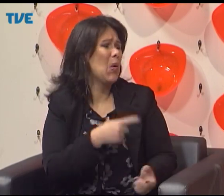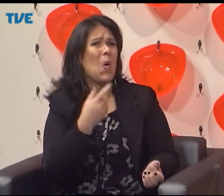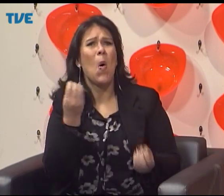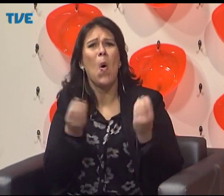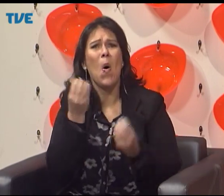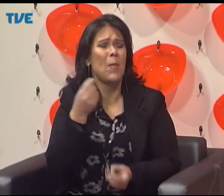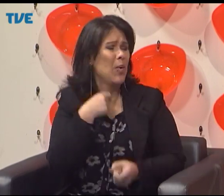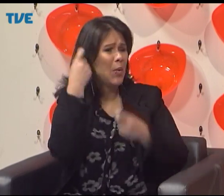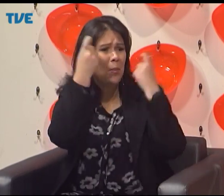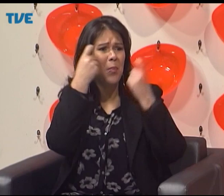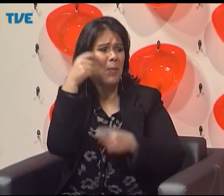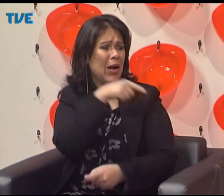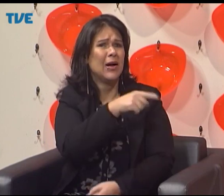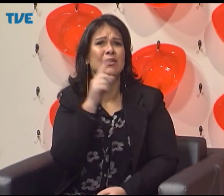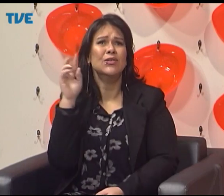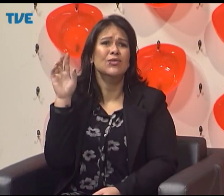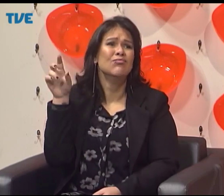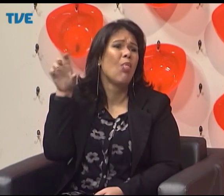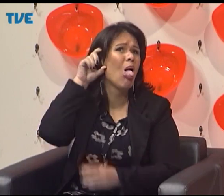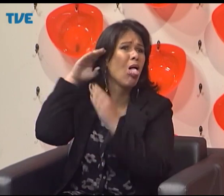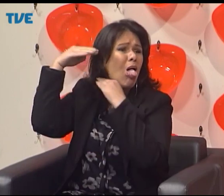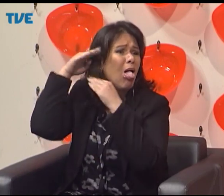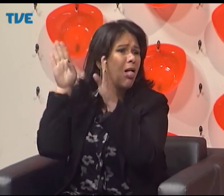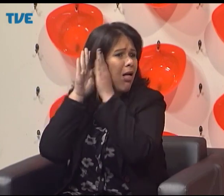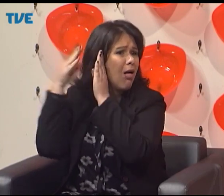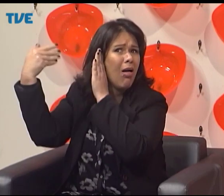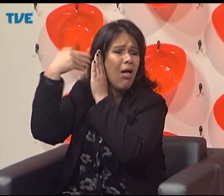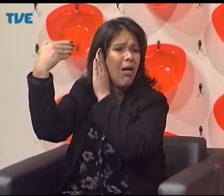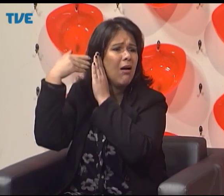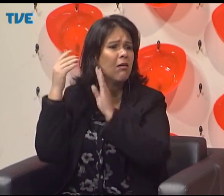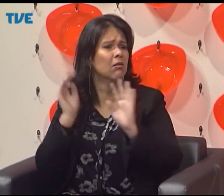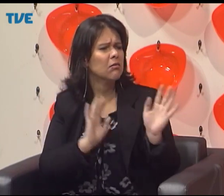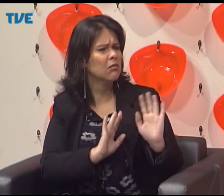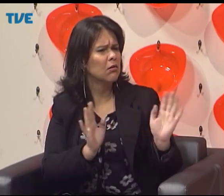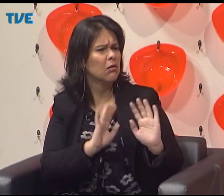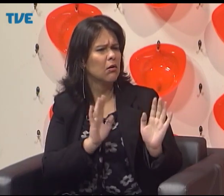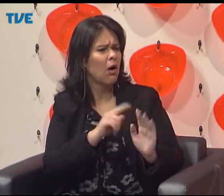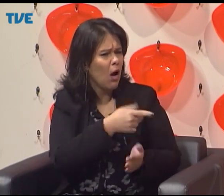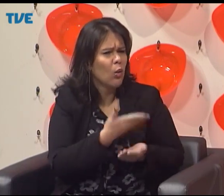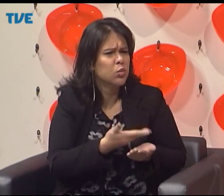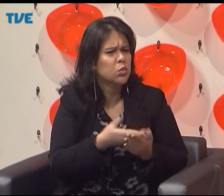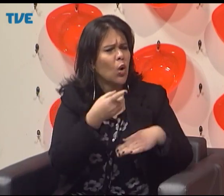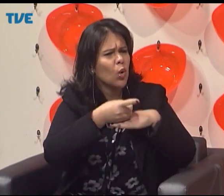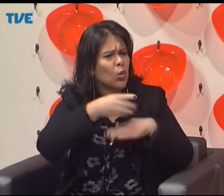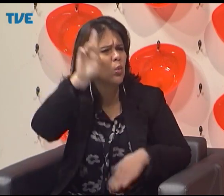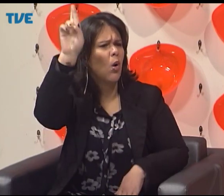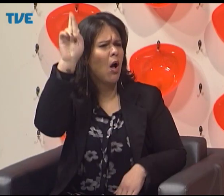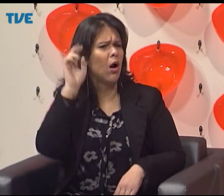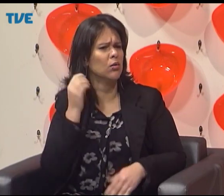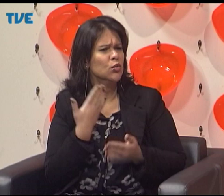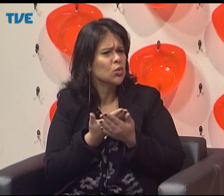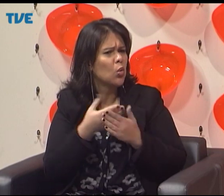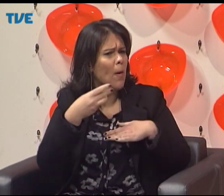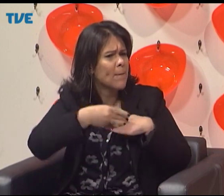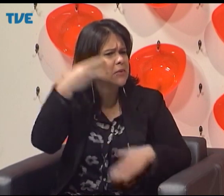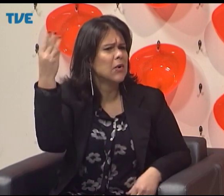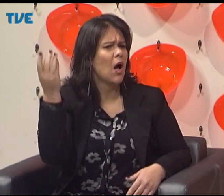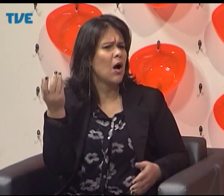Que o surdo não é capaz? Esses mitos que a sociedade vai criando sobre nós, sempre num olhar muito focado no nosso ouvido